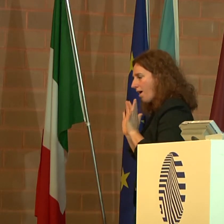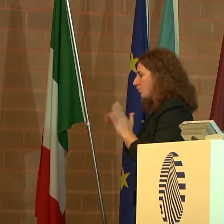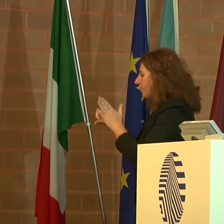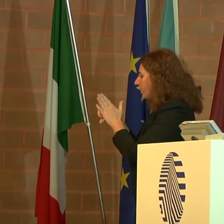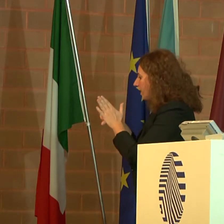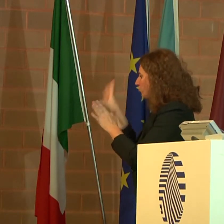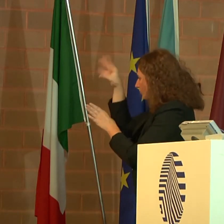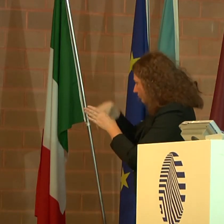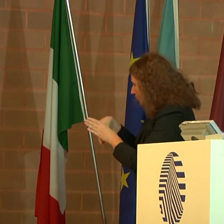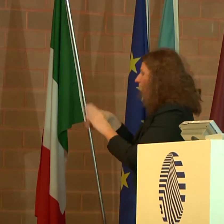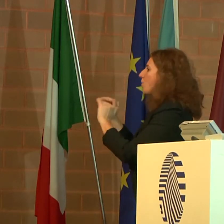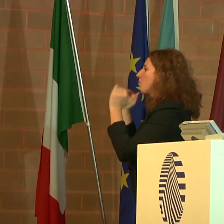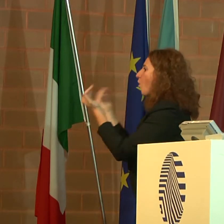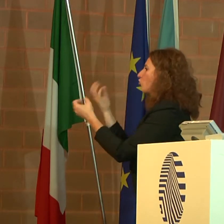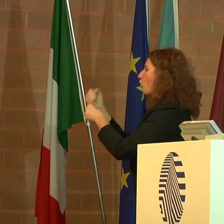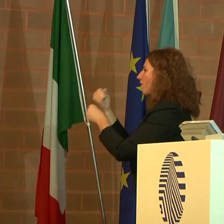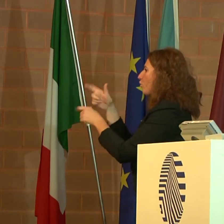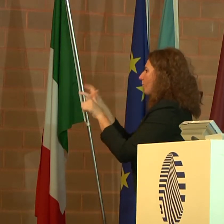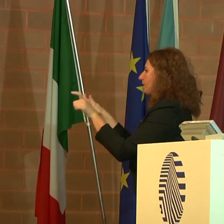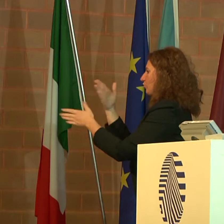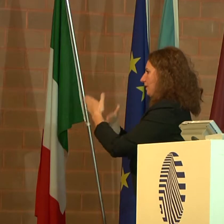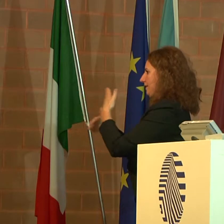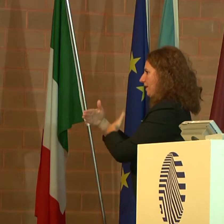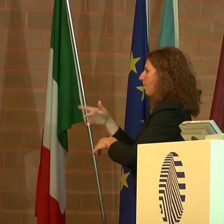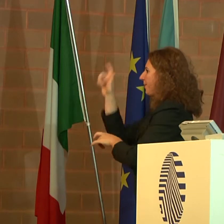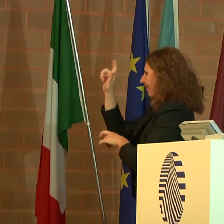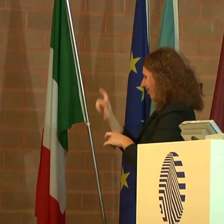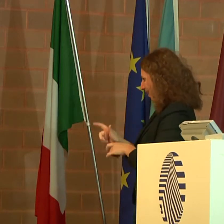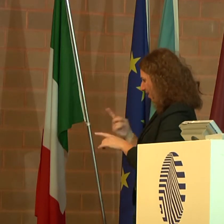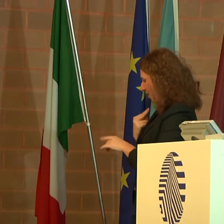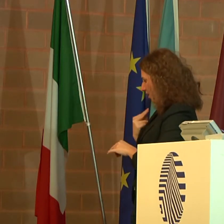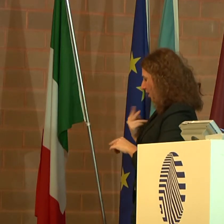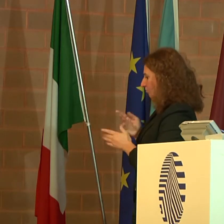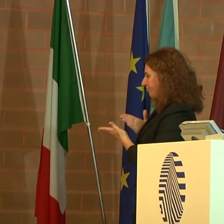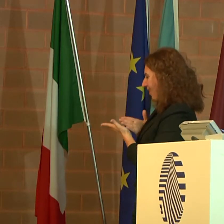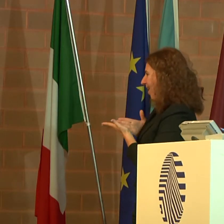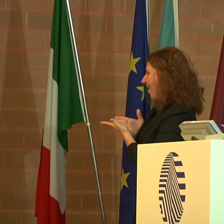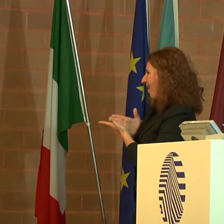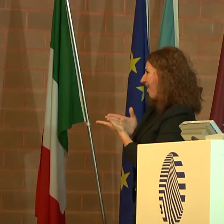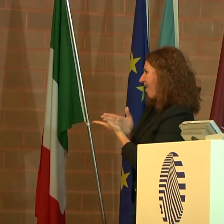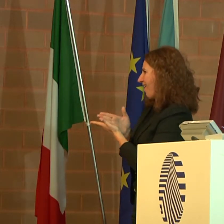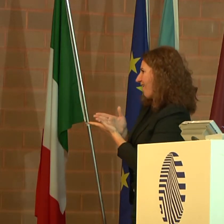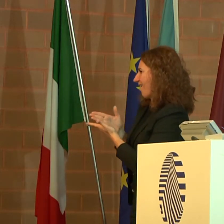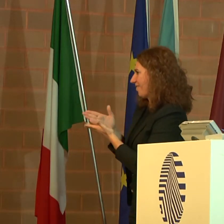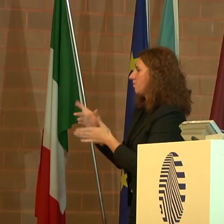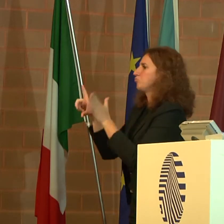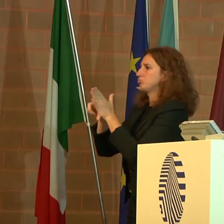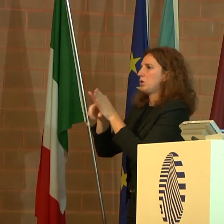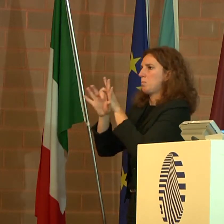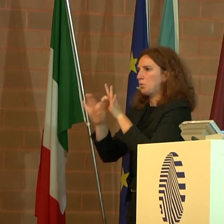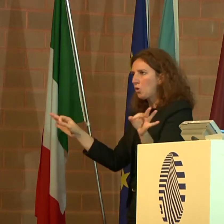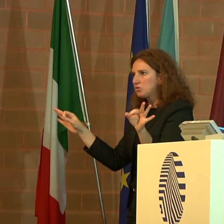sull'inserimento dei disabili nel mondo del lavoro. L'Italia negli ultimi anni ha di fatto neutralizzato alcune norme sul